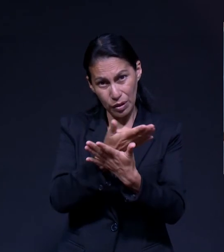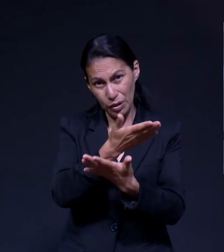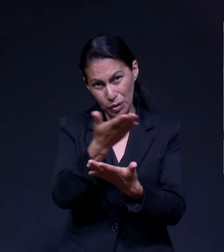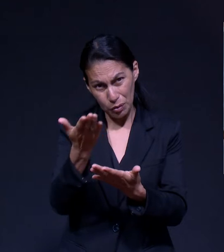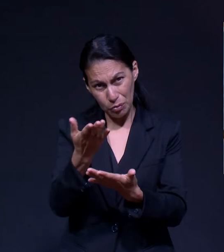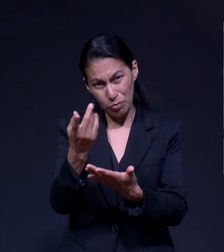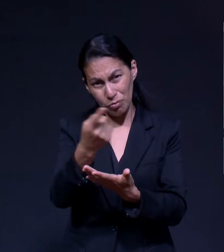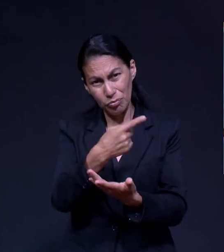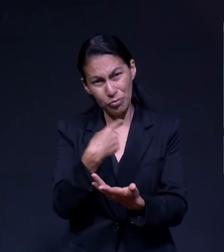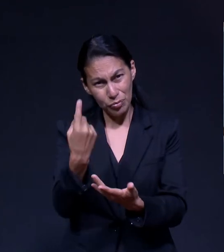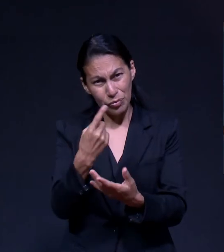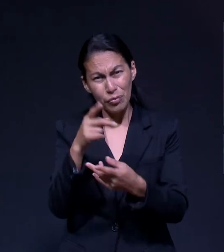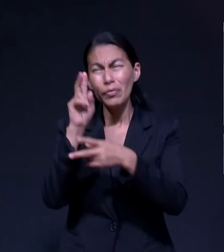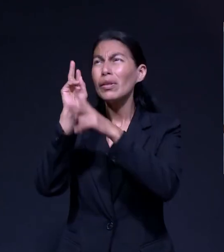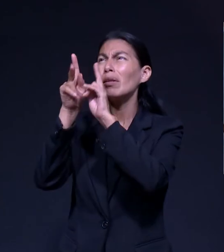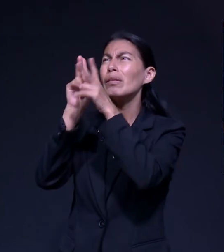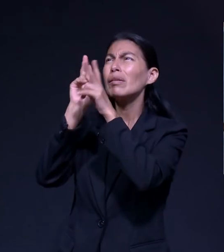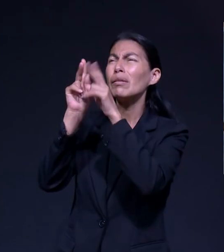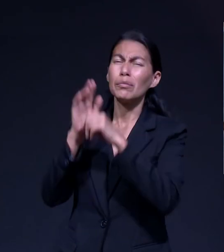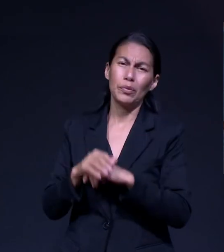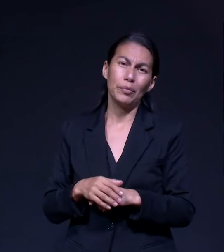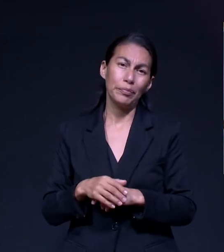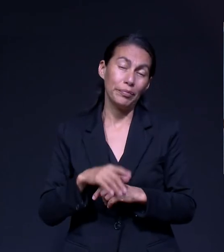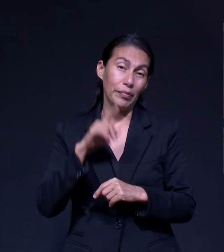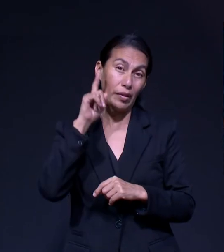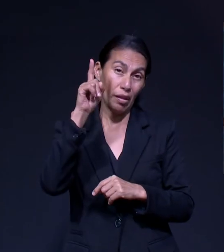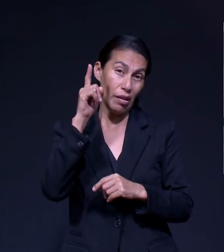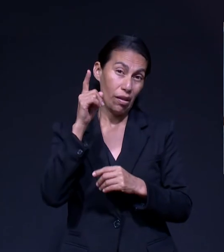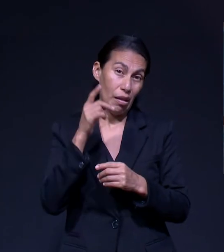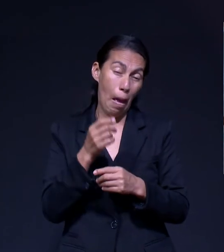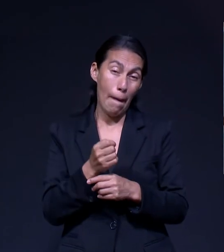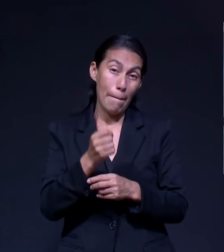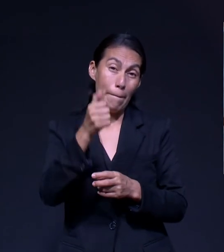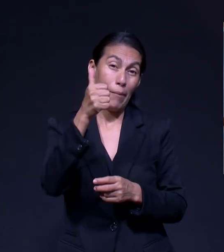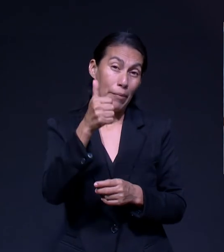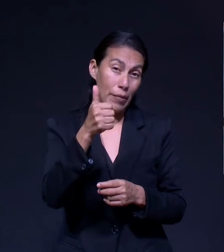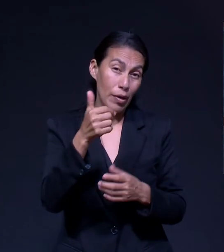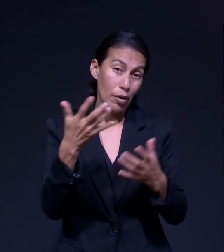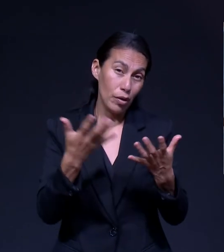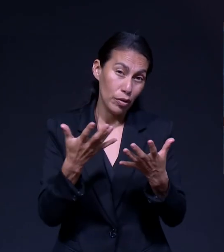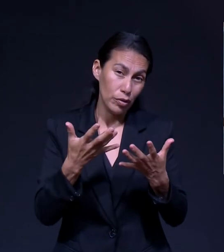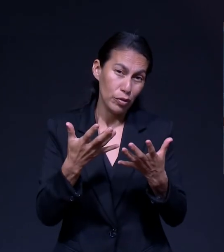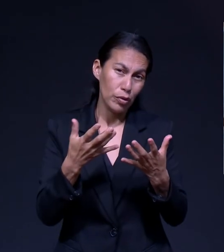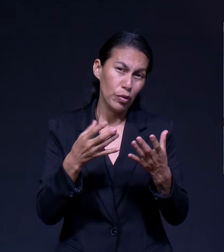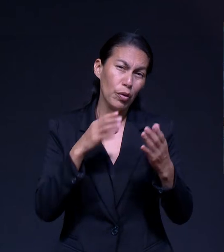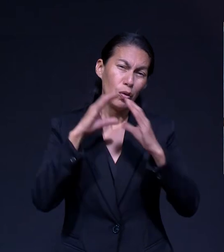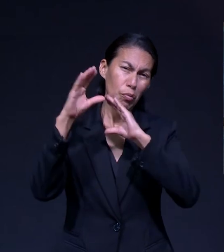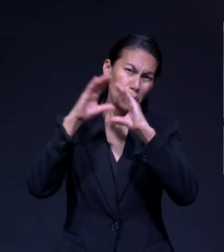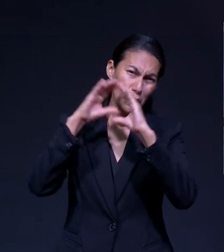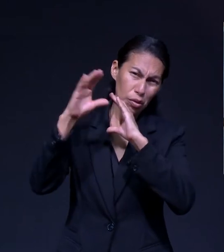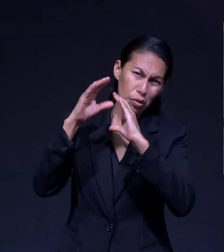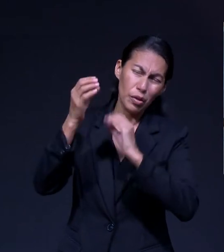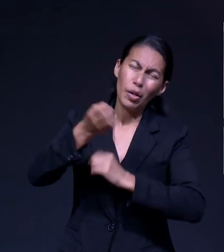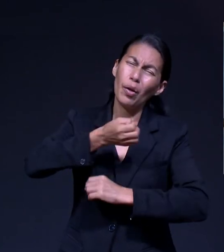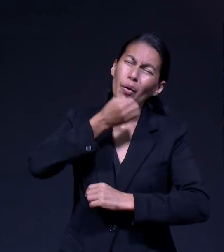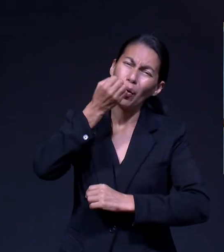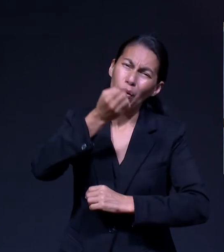con el De hecho El ya ha tomado La iniciativa Y ha provisto Este medio De comunicación